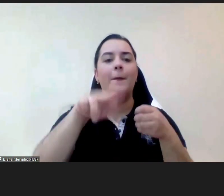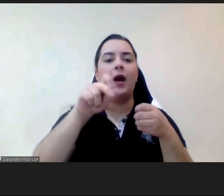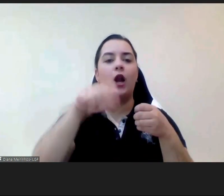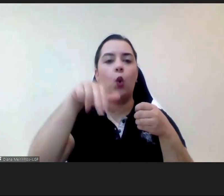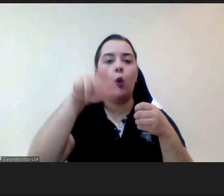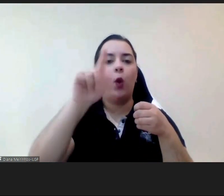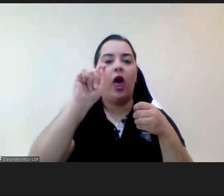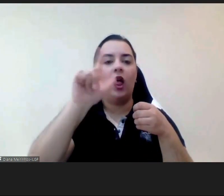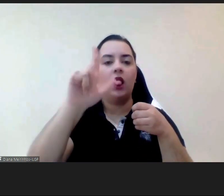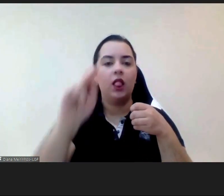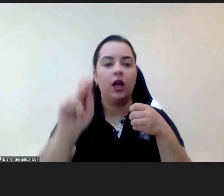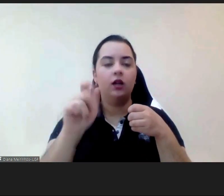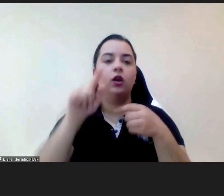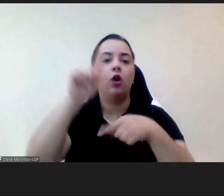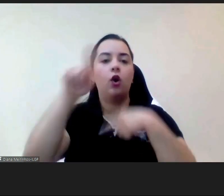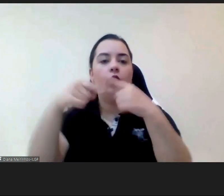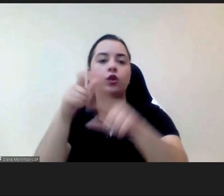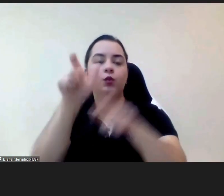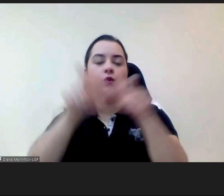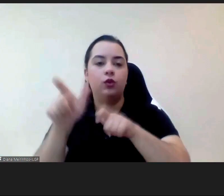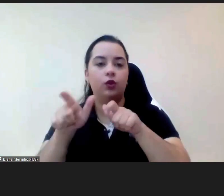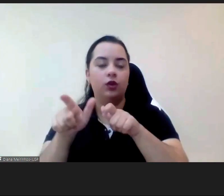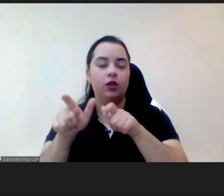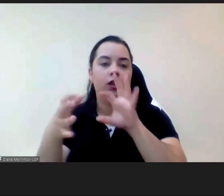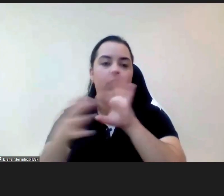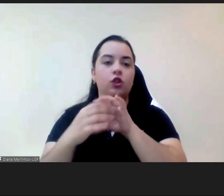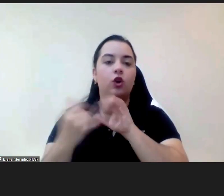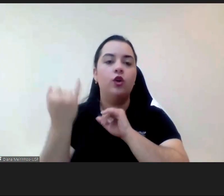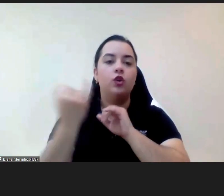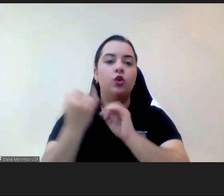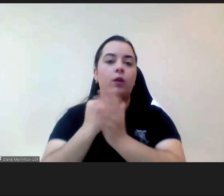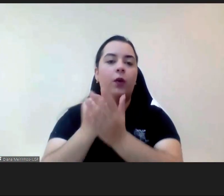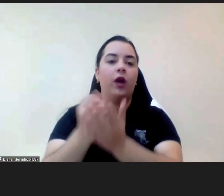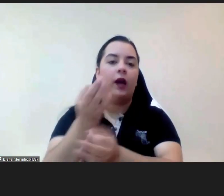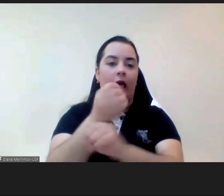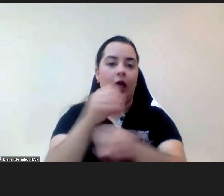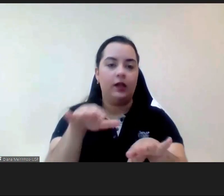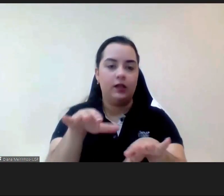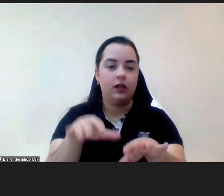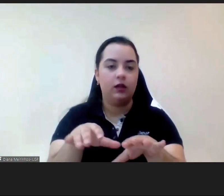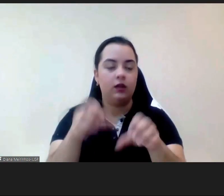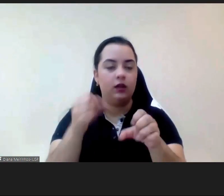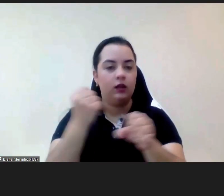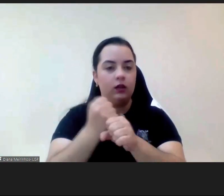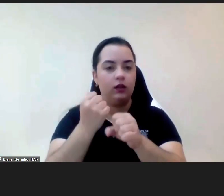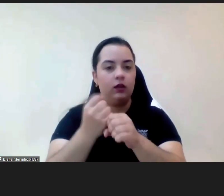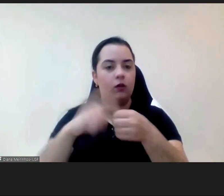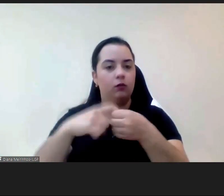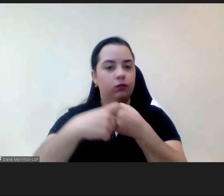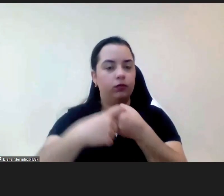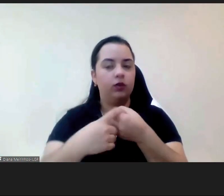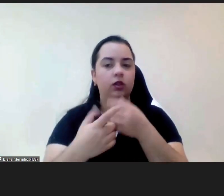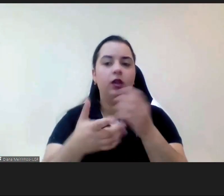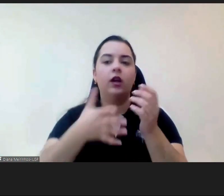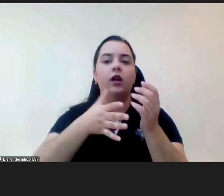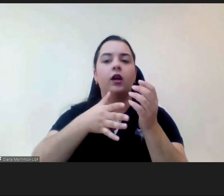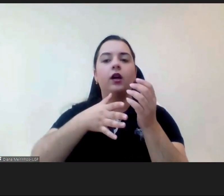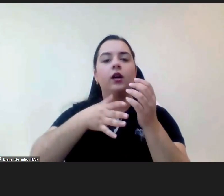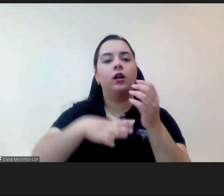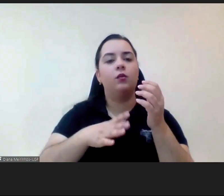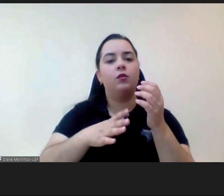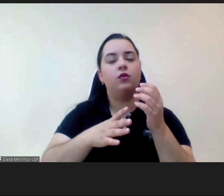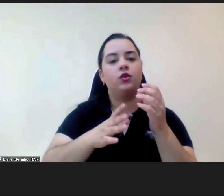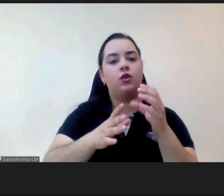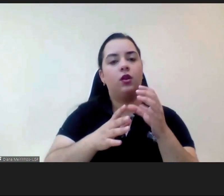Instituto Apoio à Criança que colaboramos para tornar o estatuto de vítima extensivo às